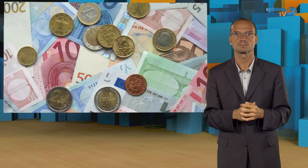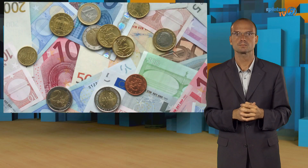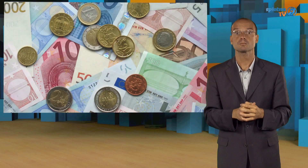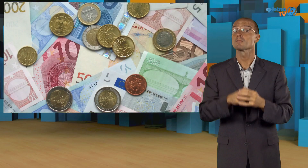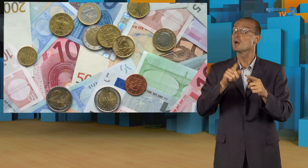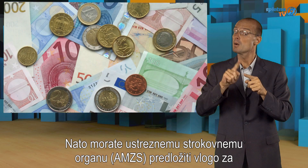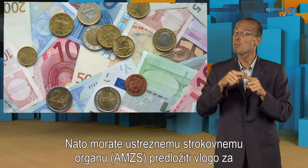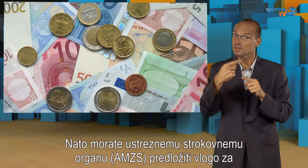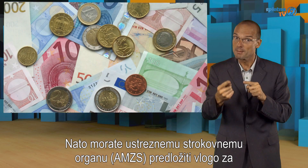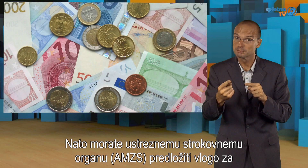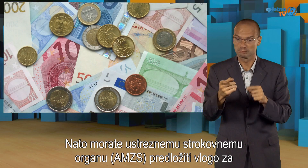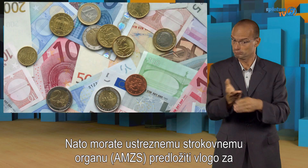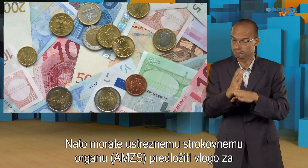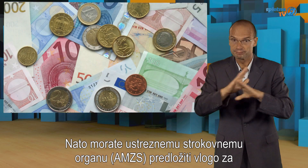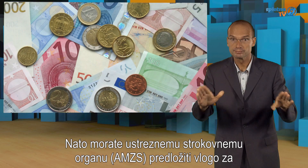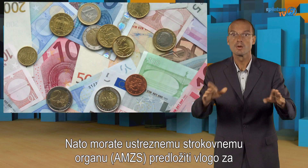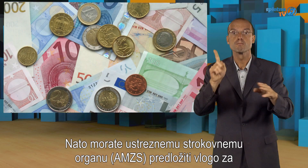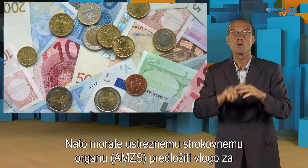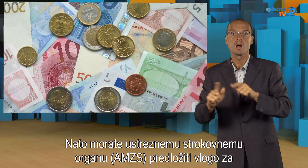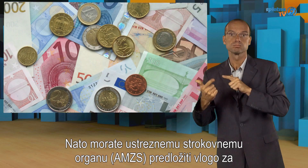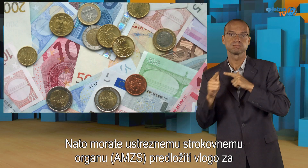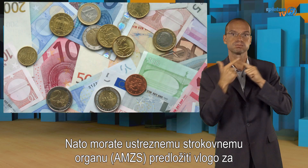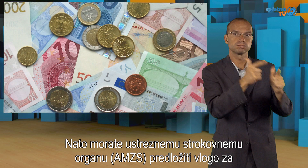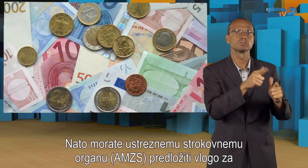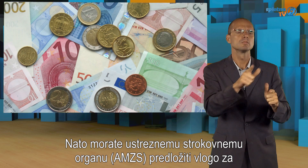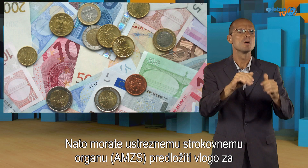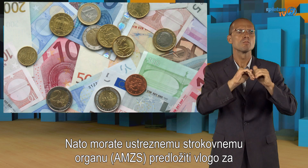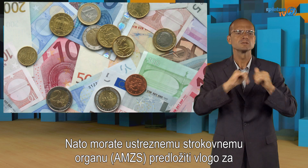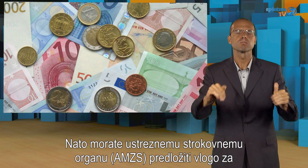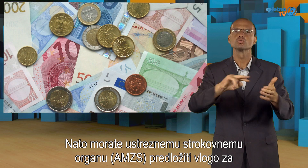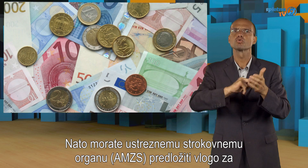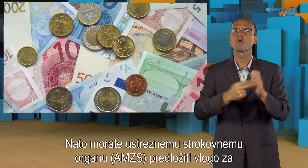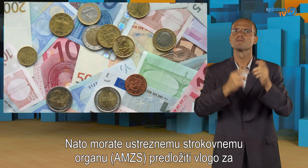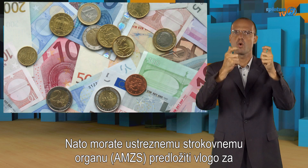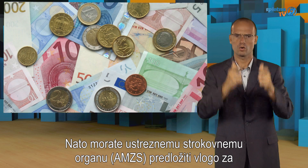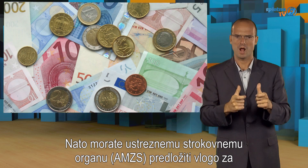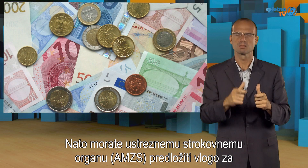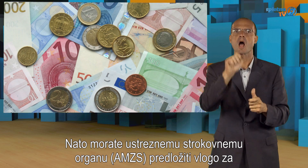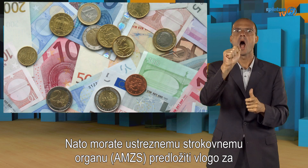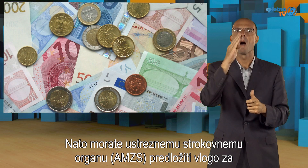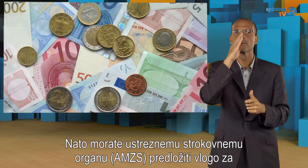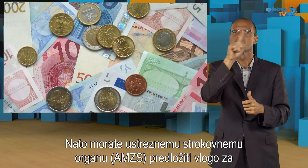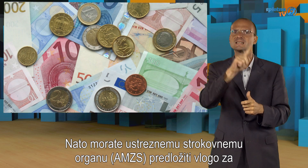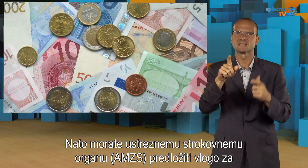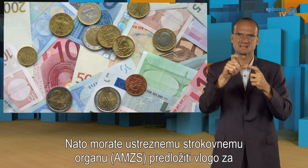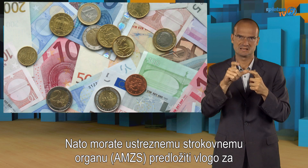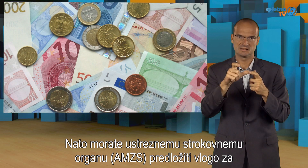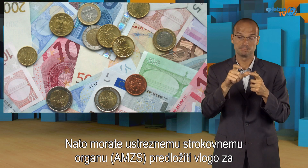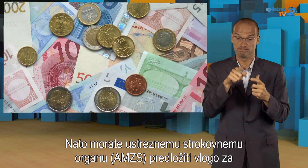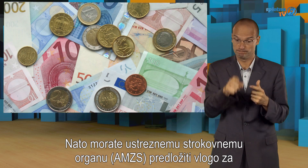Na to morate ustreznemu strokovnemu organu, naprimer AMZS-ju, predložiti vlogo za pregled vozila z namenom pridobitve